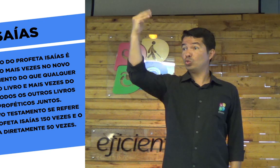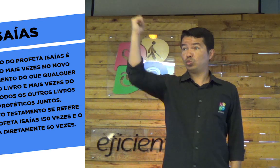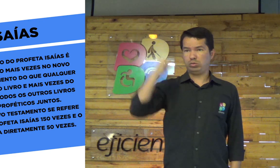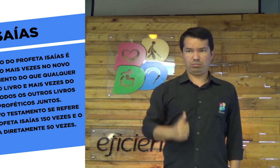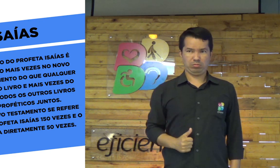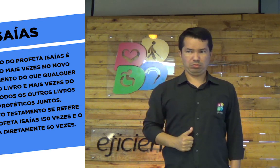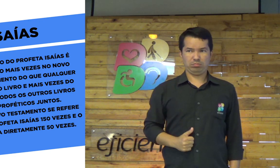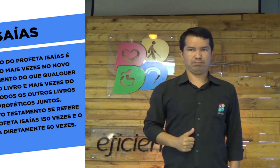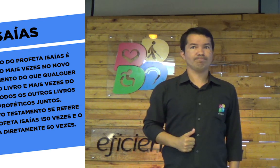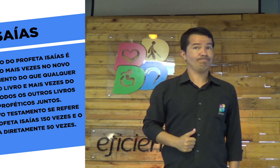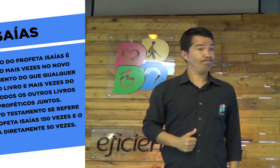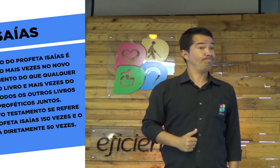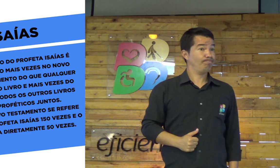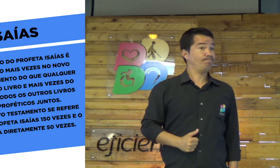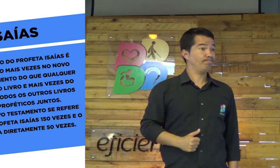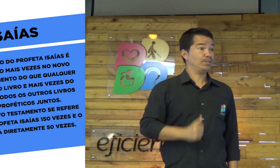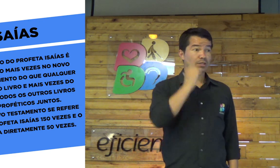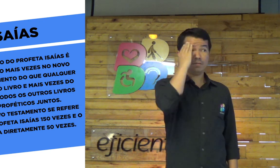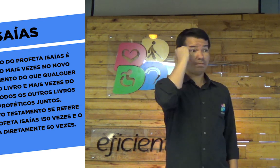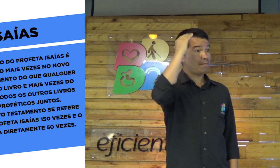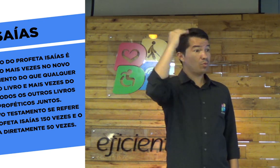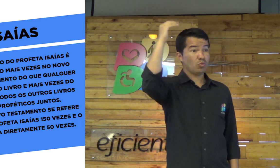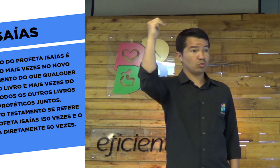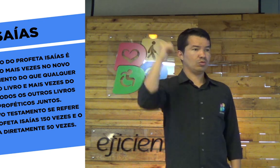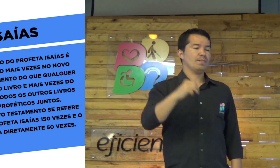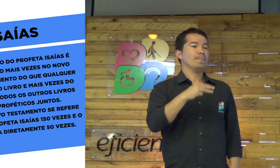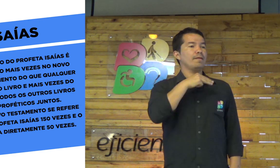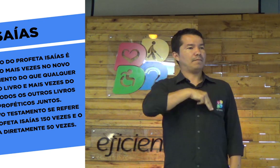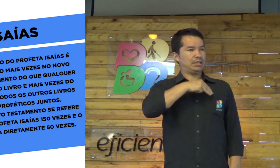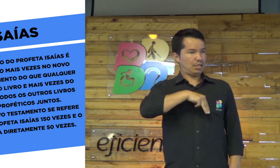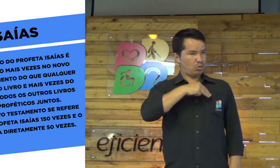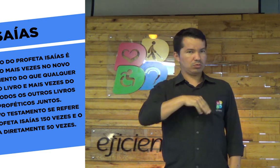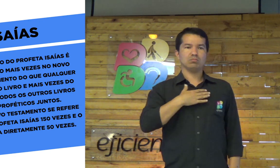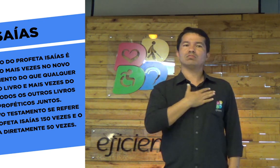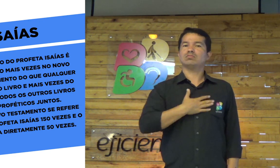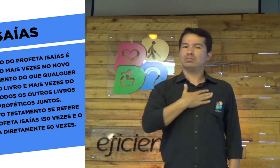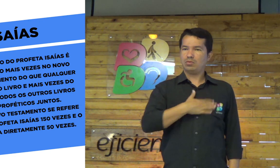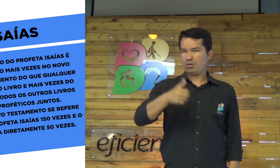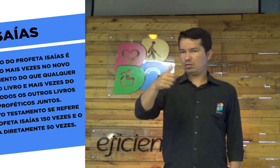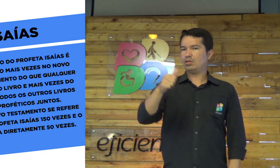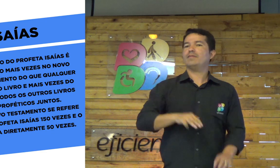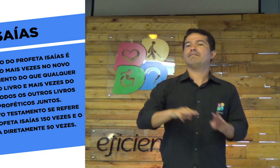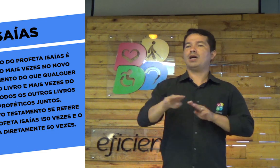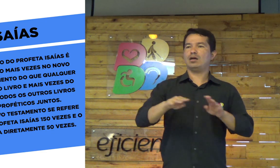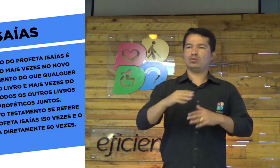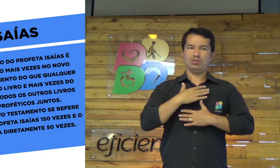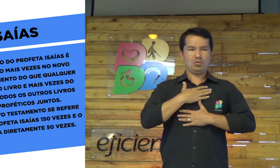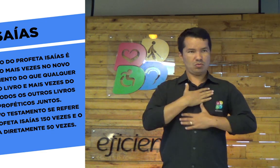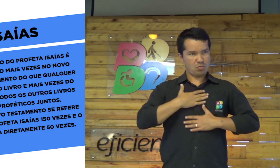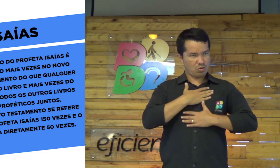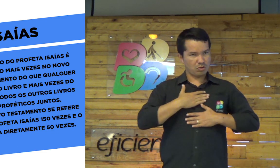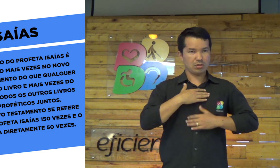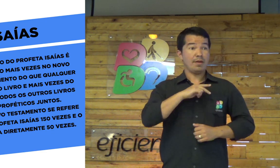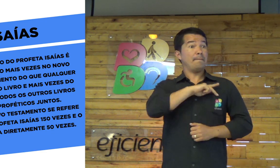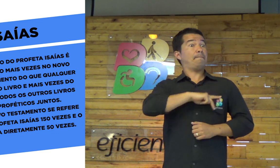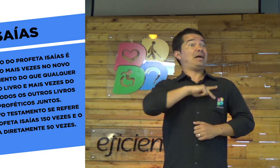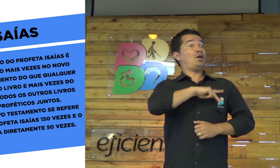Isaías, ele é muito famoso. Ele é citado várias vezes. No Novo Testamento, Mateus, Marcos,